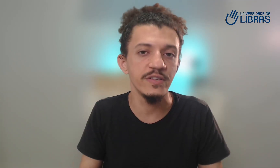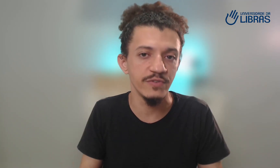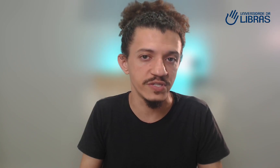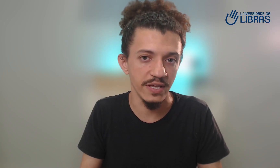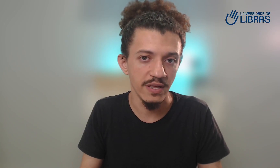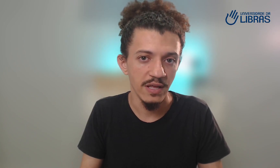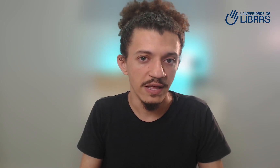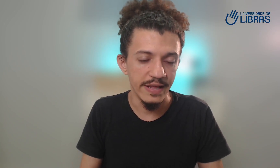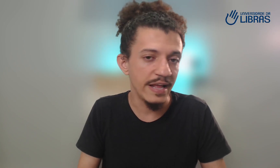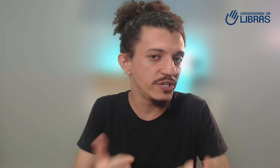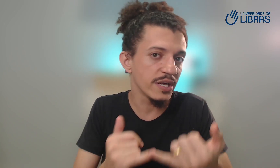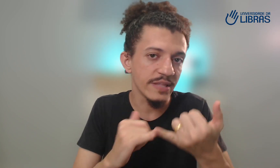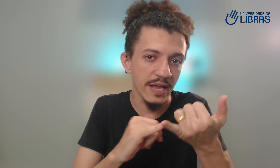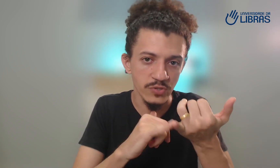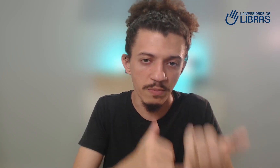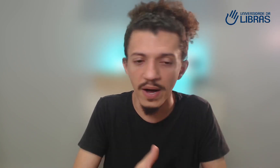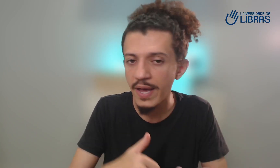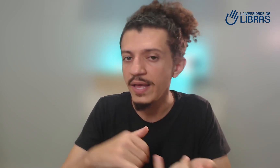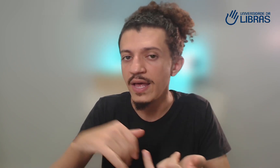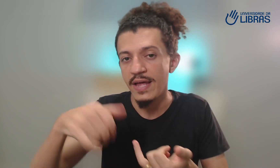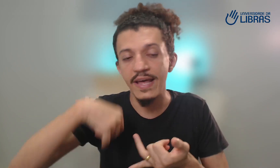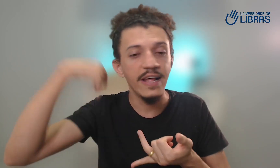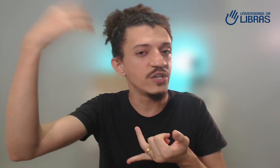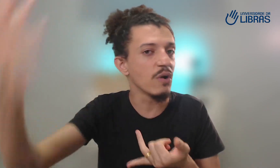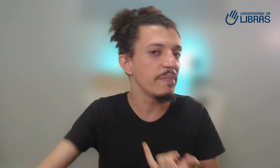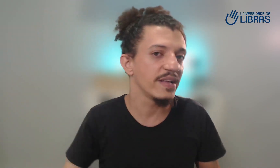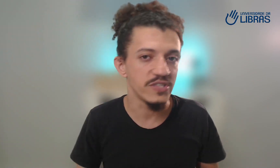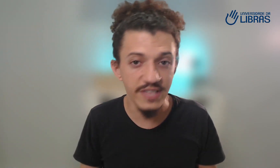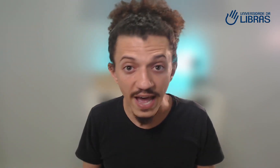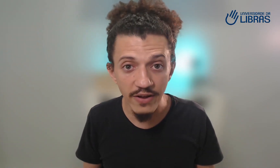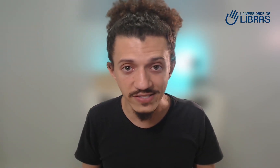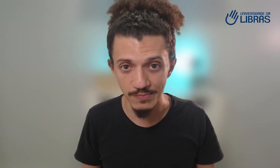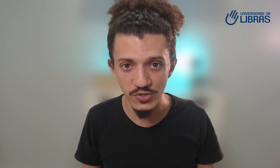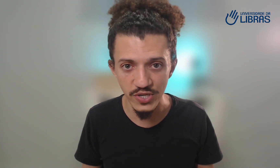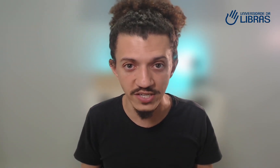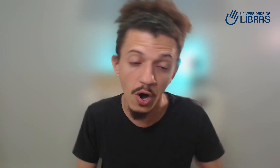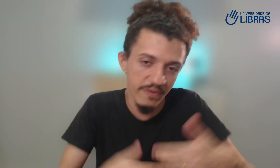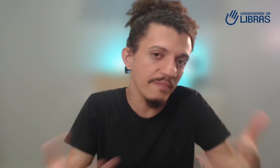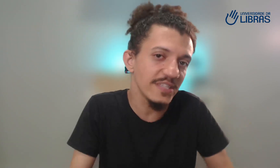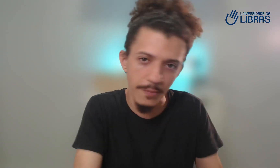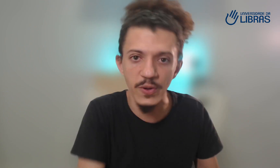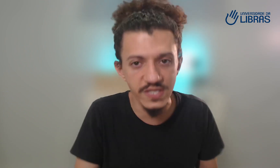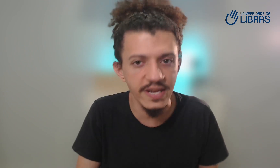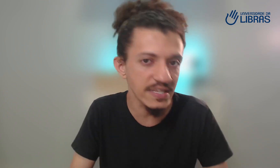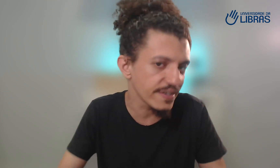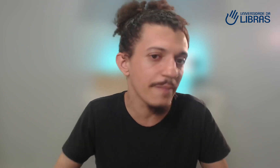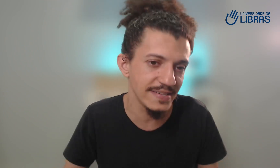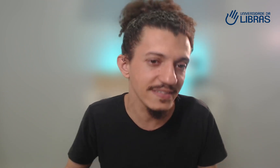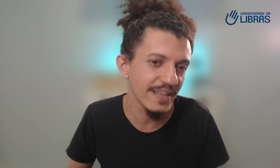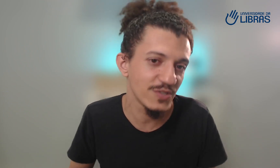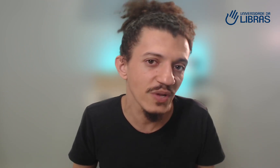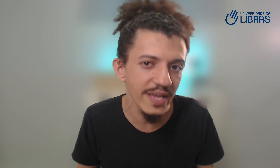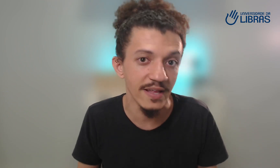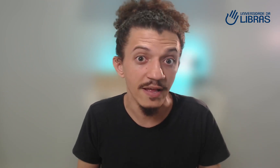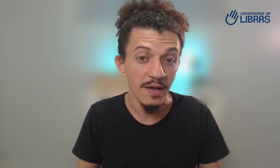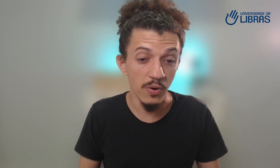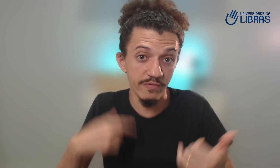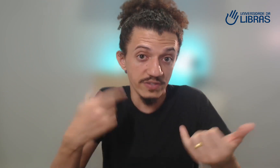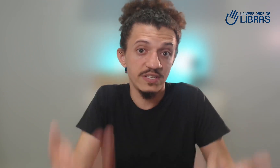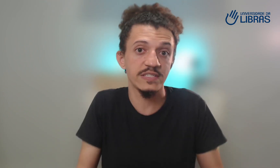de você, da energia que está na sua mãe, da energia do ambiente externo e assim por diante. Obviamente, depois que você nasce, fica mais intenso isso ainda, porque você já